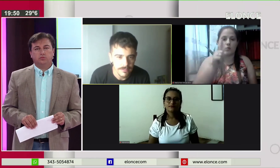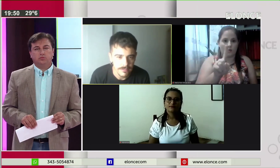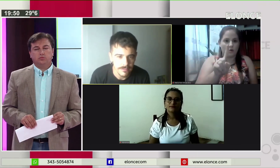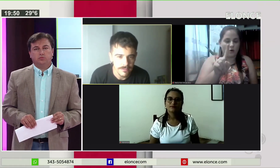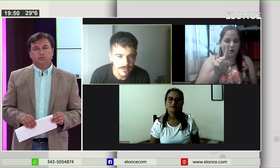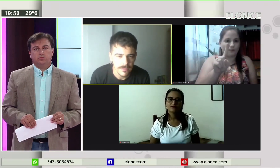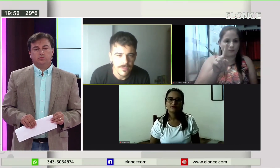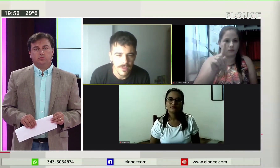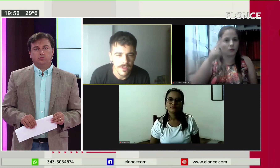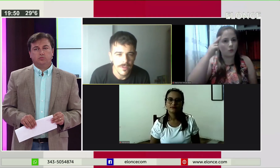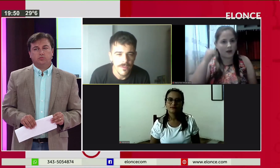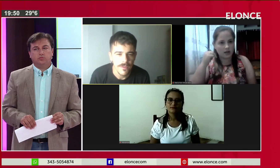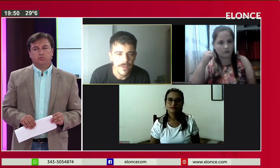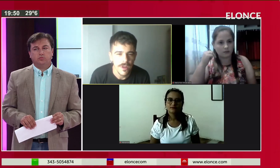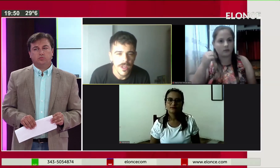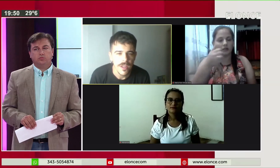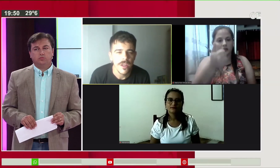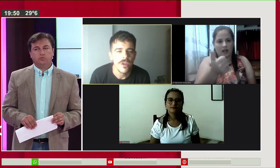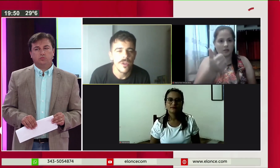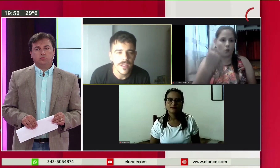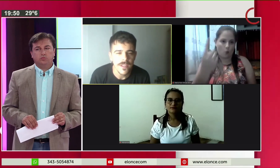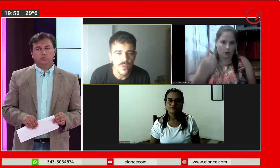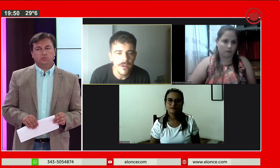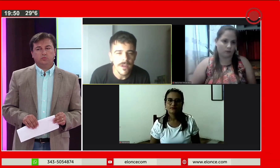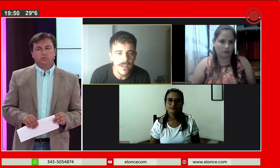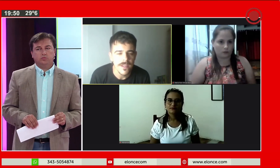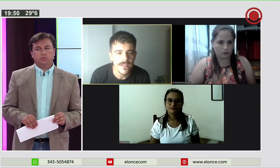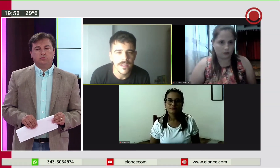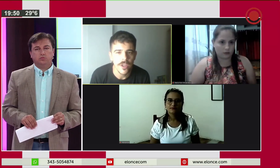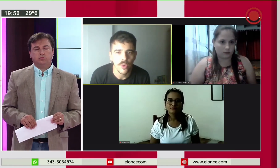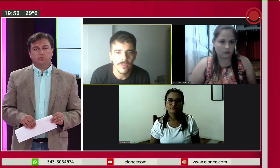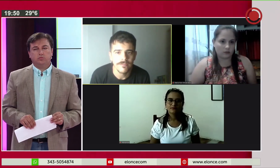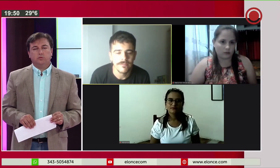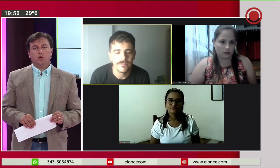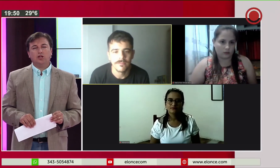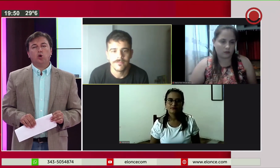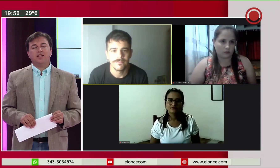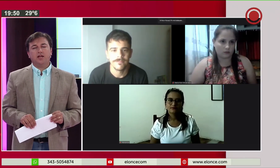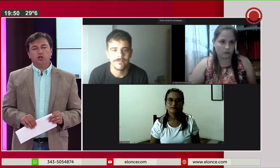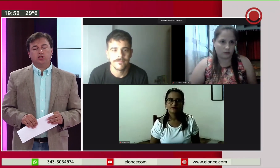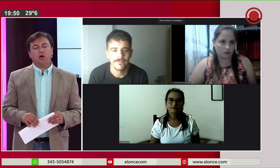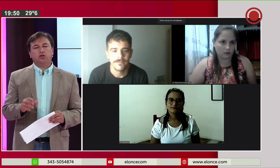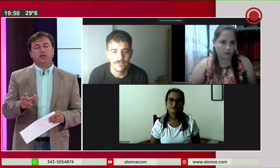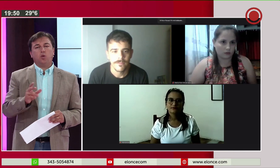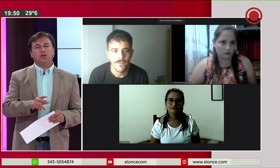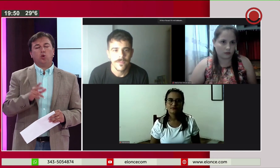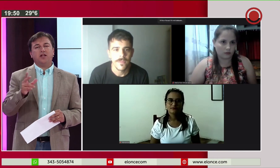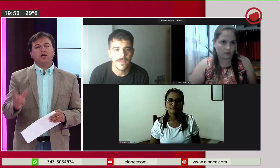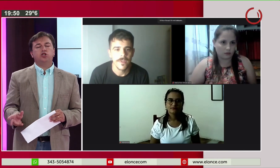19, 61. 4, 48, 3, 4, 3, 4, 48,